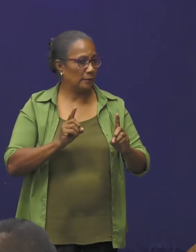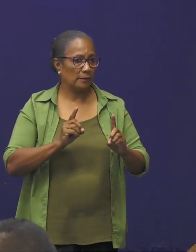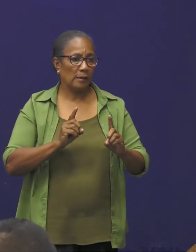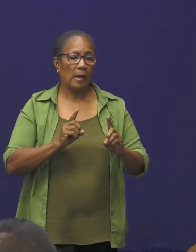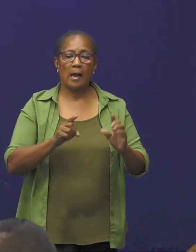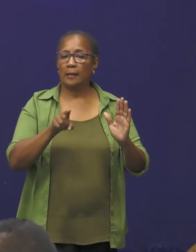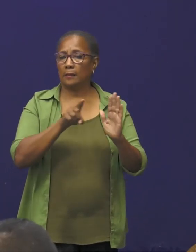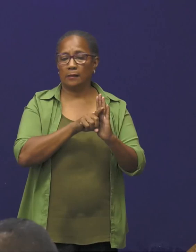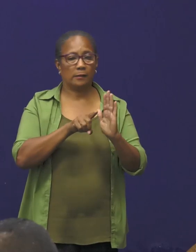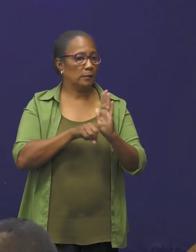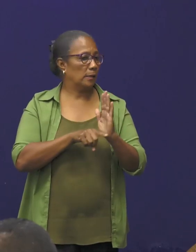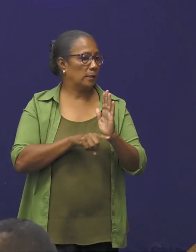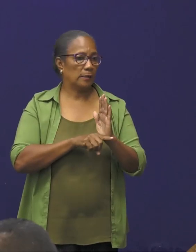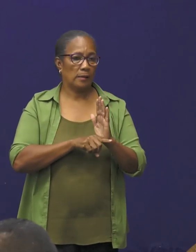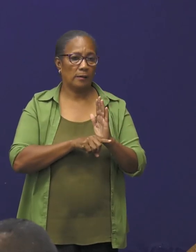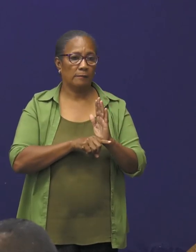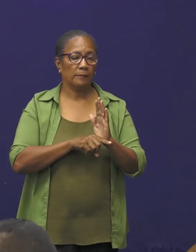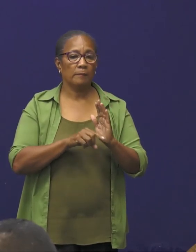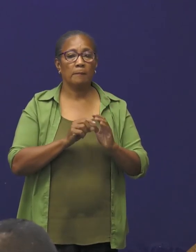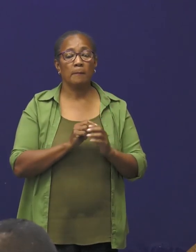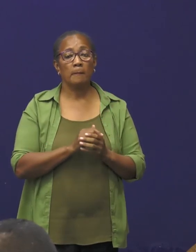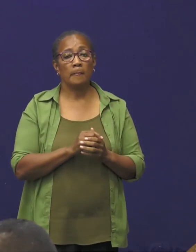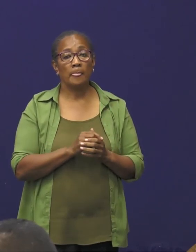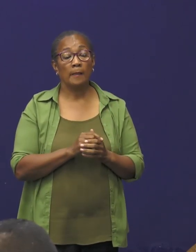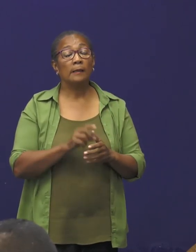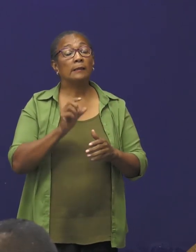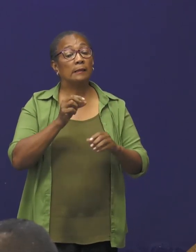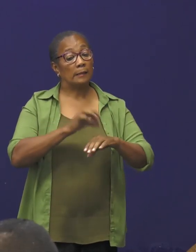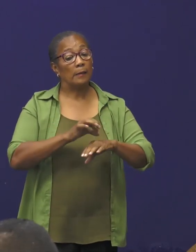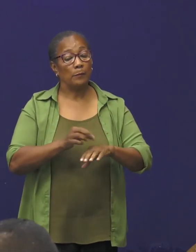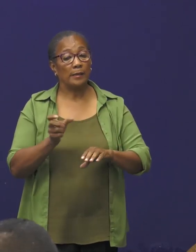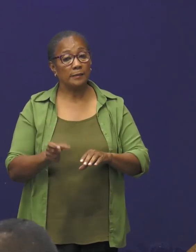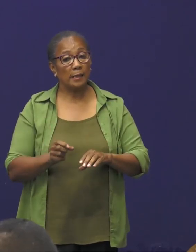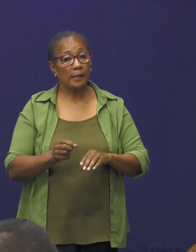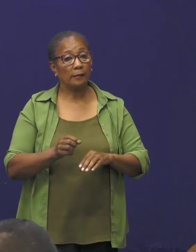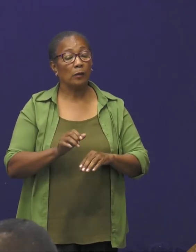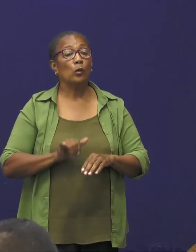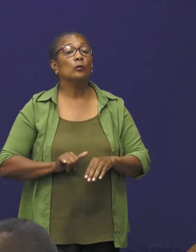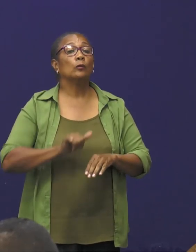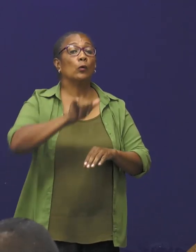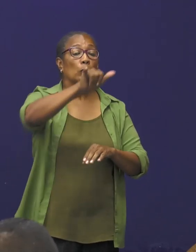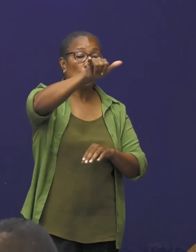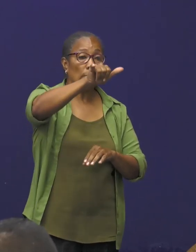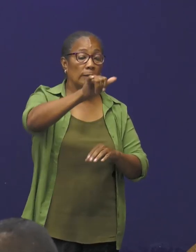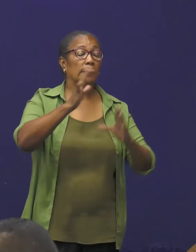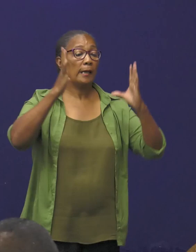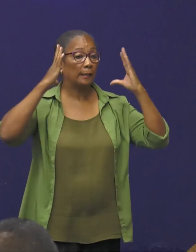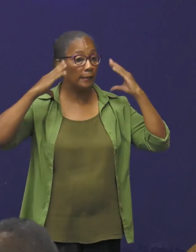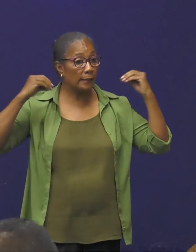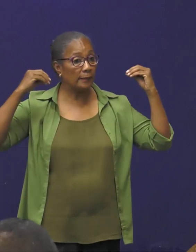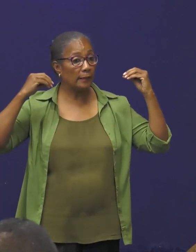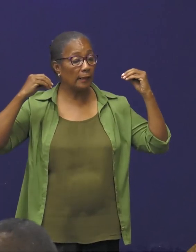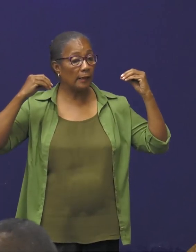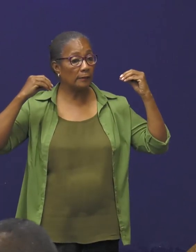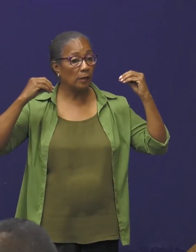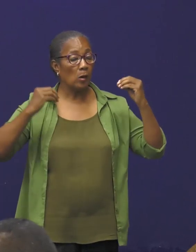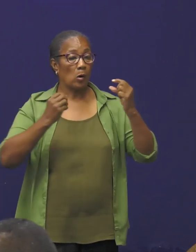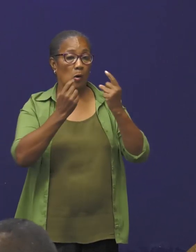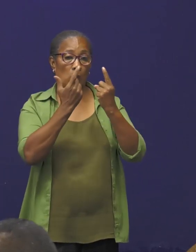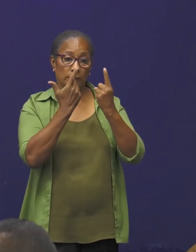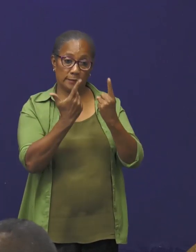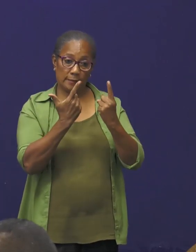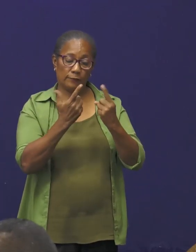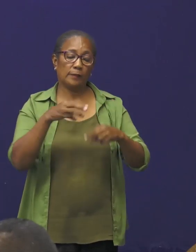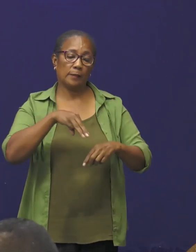van een suspect case. De patiënt vertrok op 16 maart naar Nederland, waar hij op 17 maart